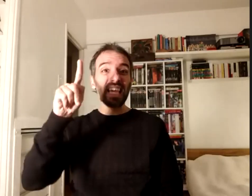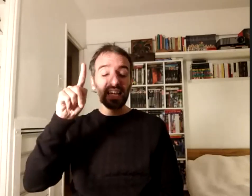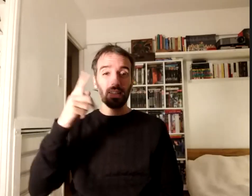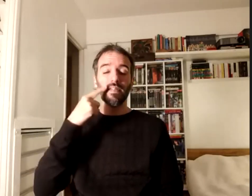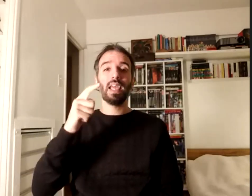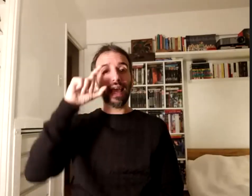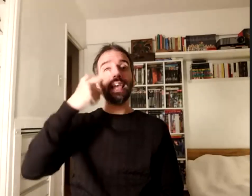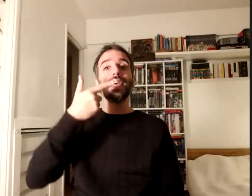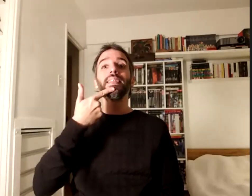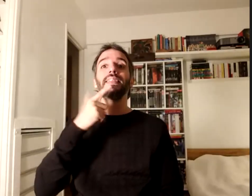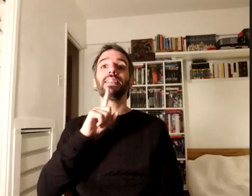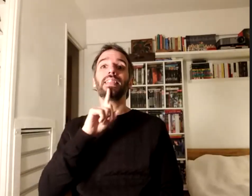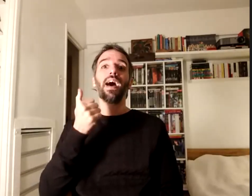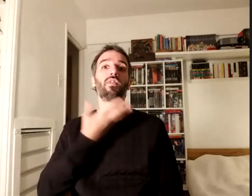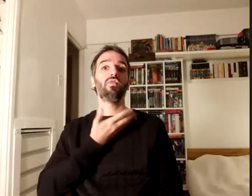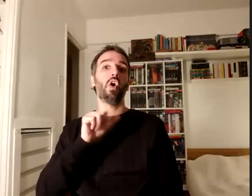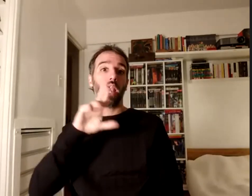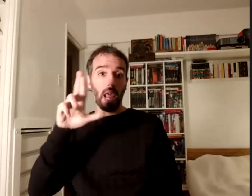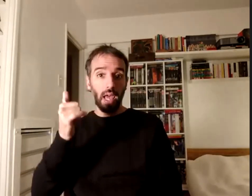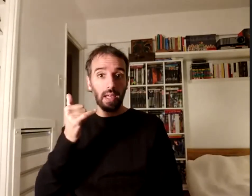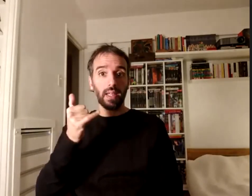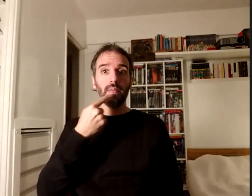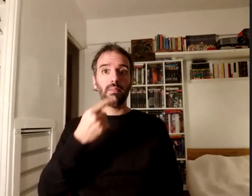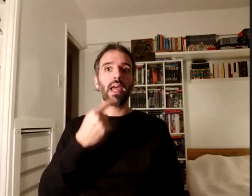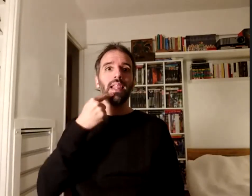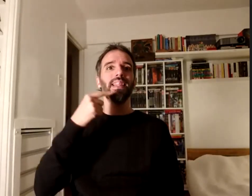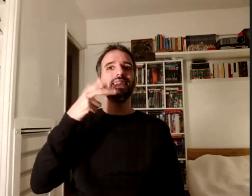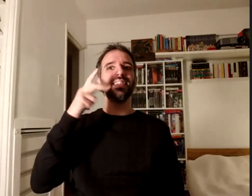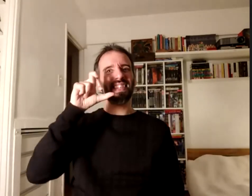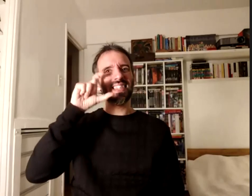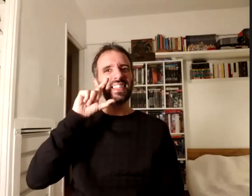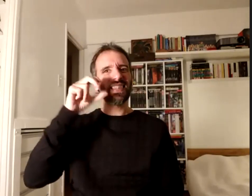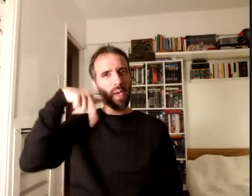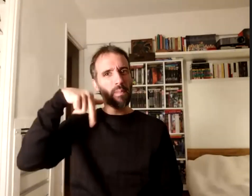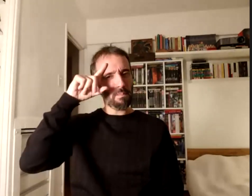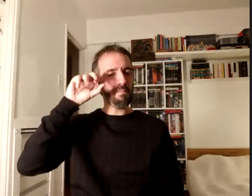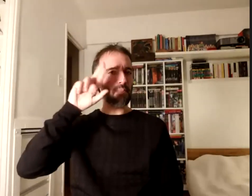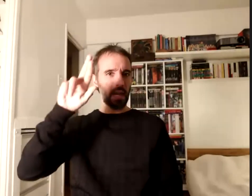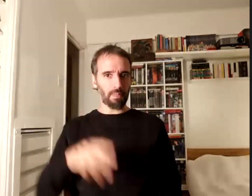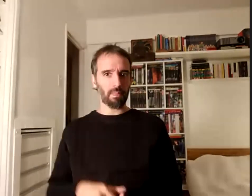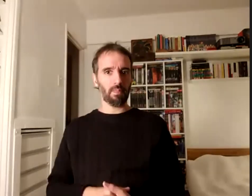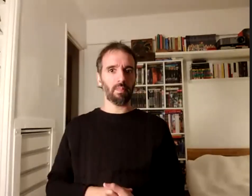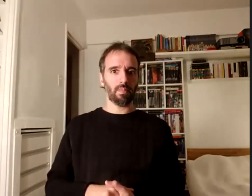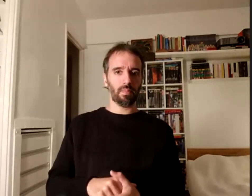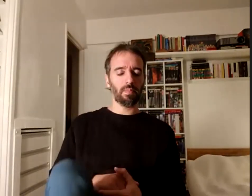Magali Stenberg conjuntamente con el equipo de la Secretaría de Extensión